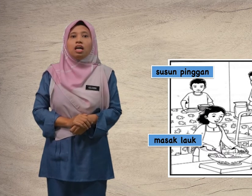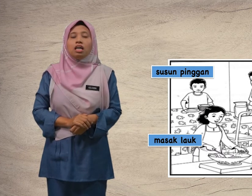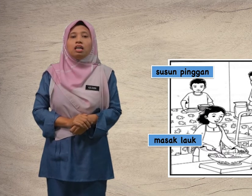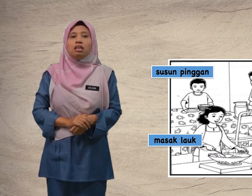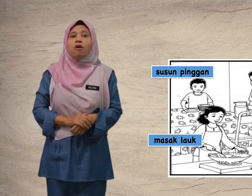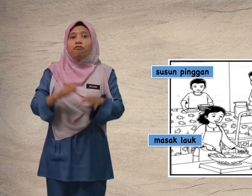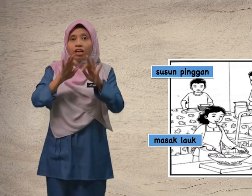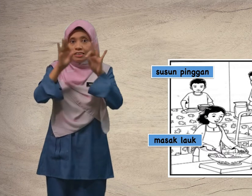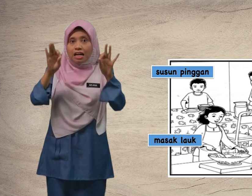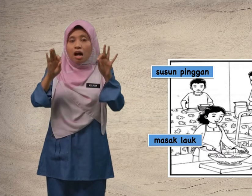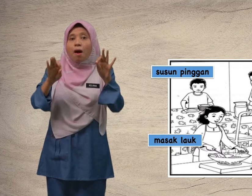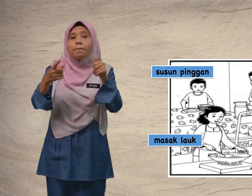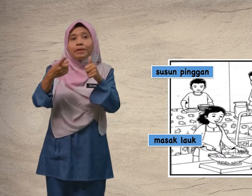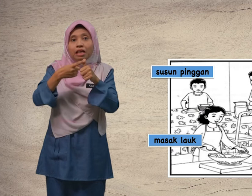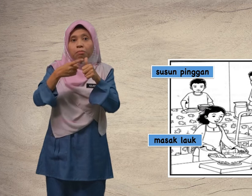Frasa pertama.